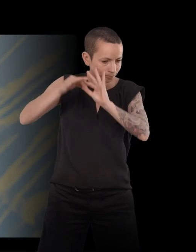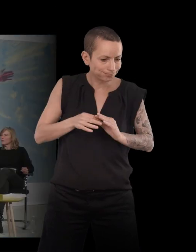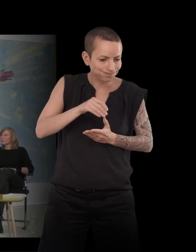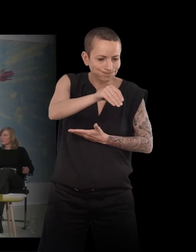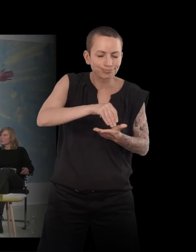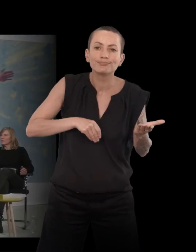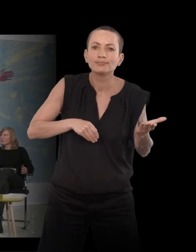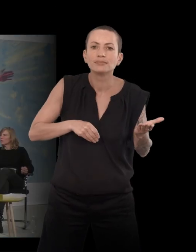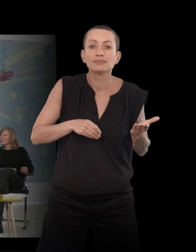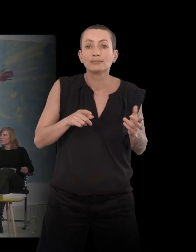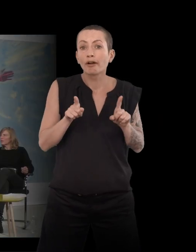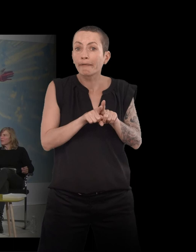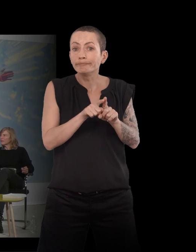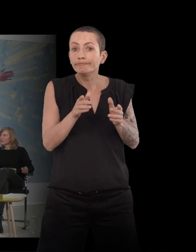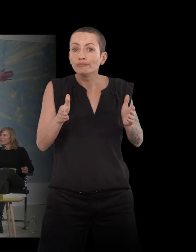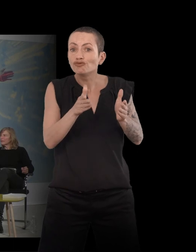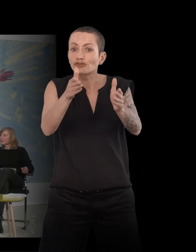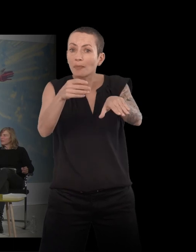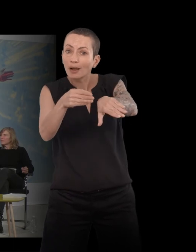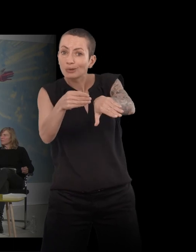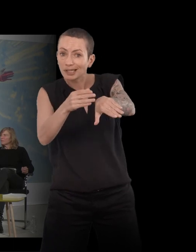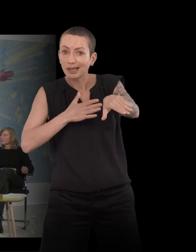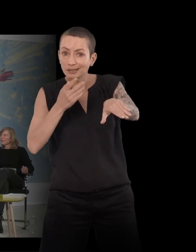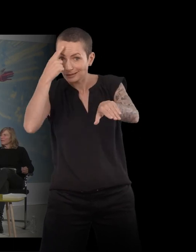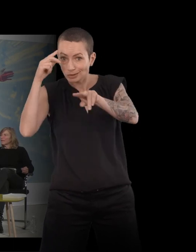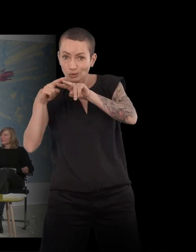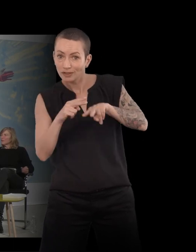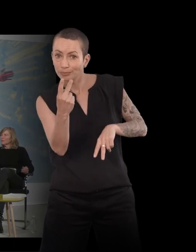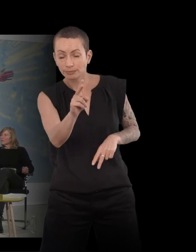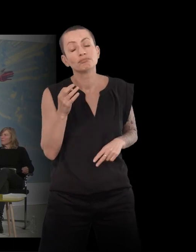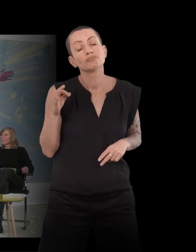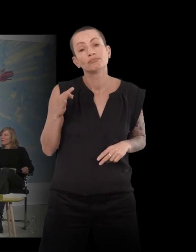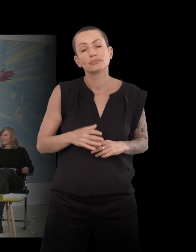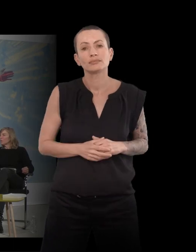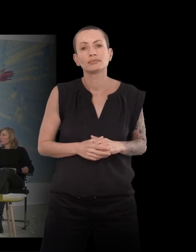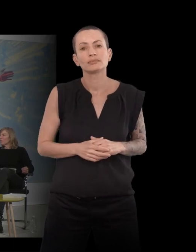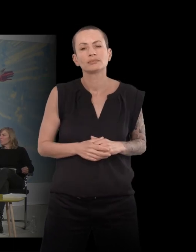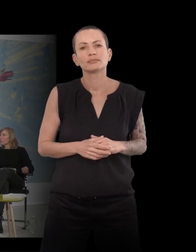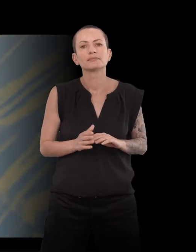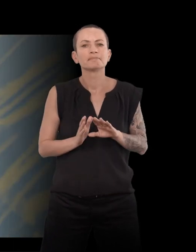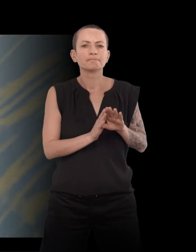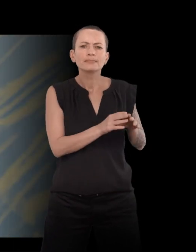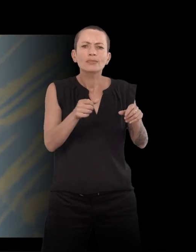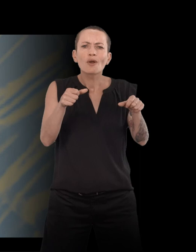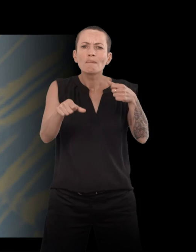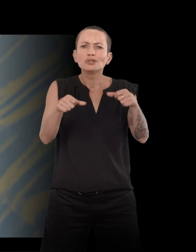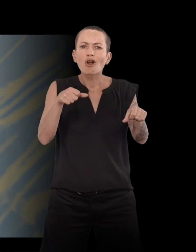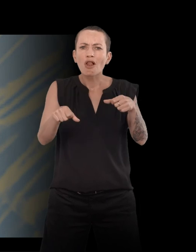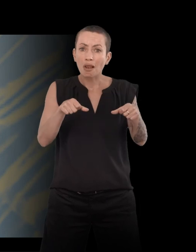C'est eux qui ont dessiné le chemin, quoi. Oui, oui. Est-ce que vous continuez le puzzle ? Est-ce que vous continuez